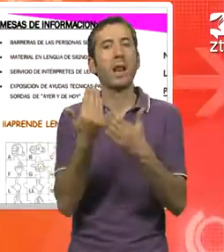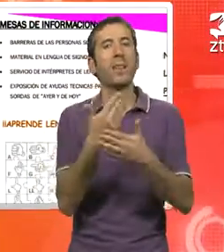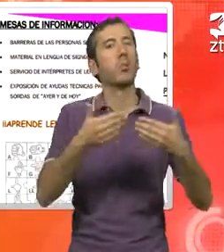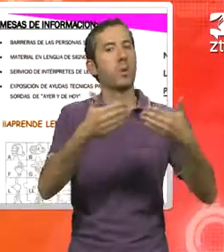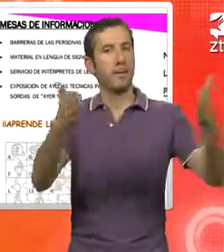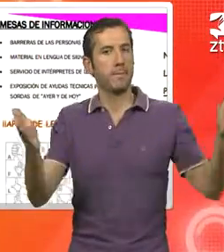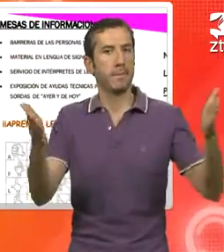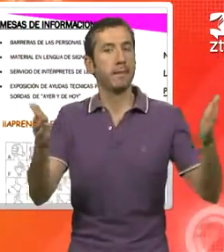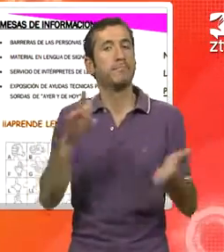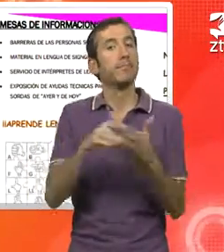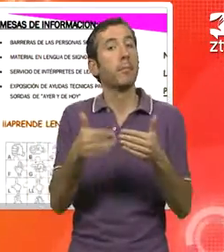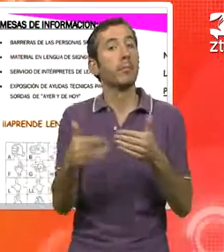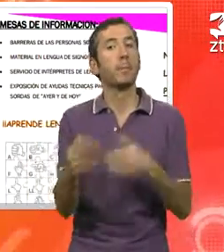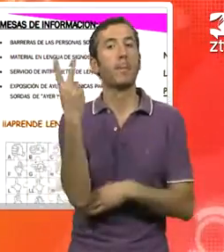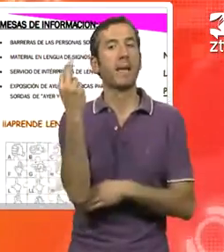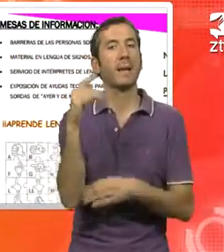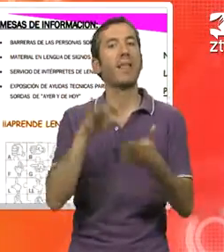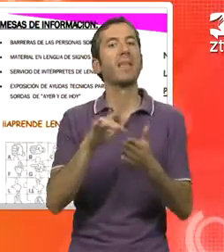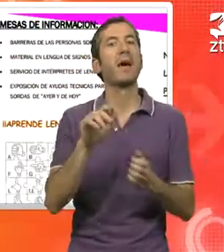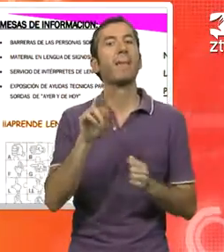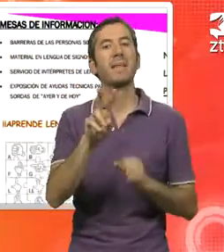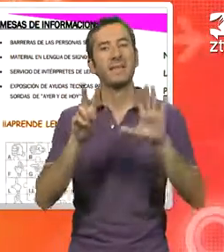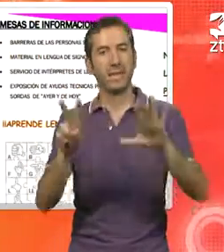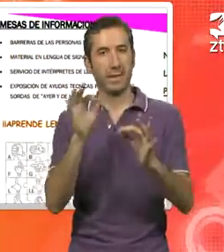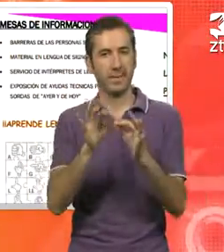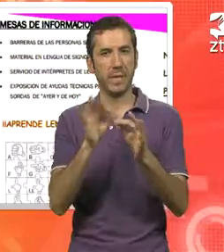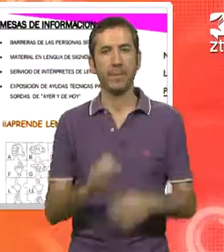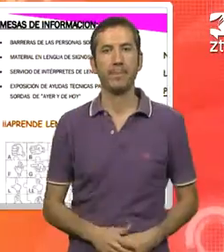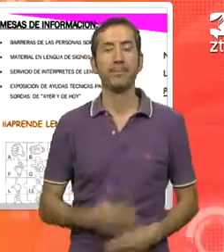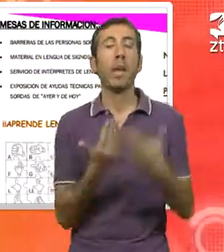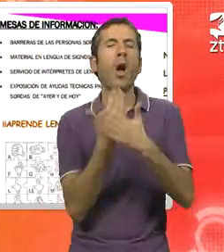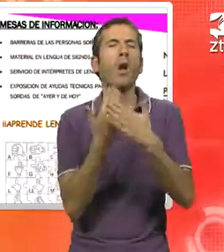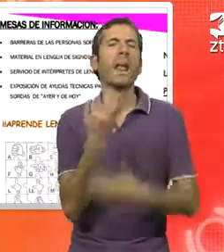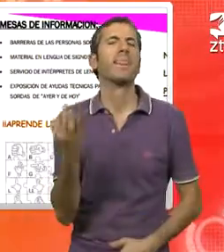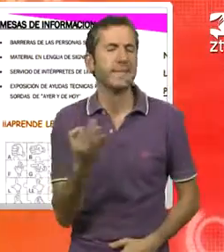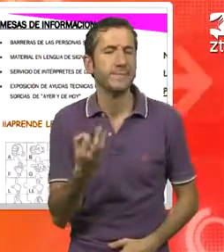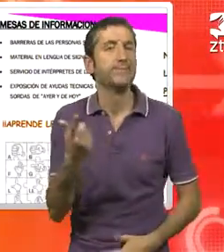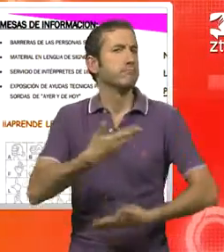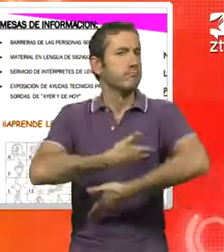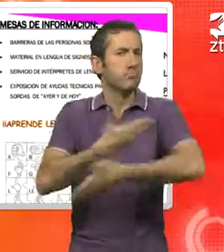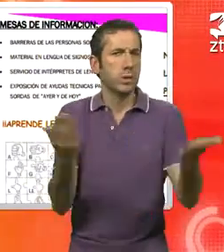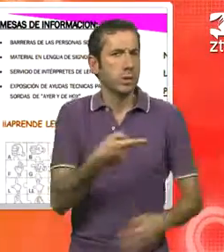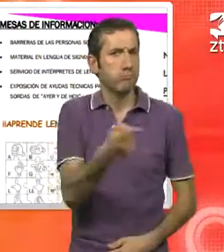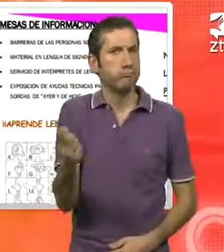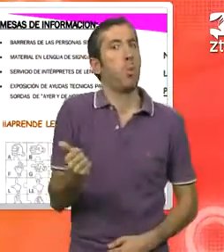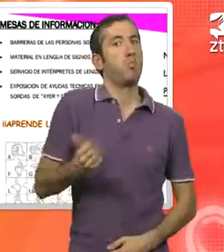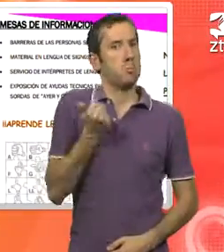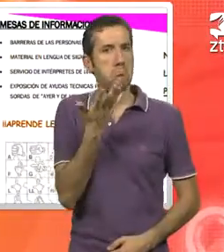Abiertas que celebrará el próximo viernes, día 27 de septiembre. De este modo, tendréis la oportunidad de conocer sus instalaciones y su